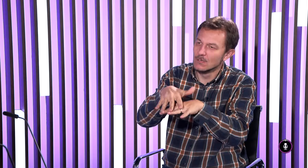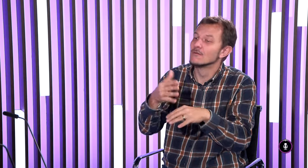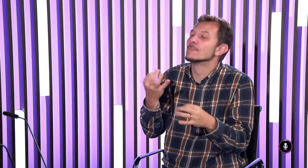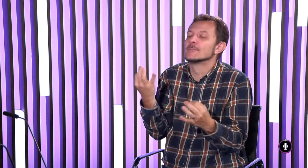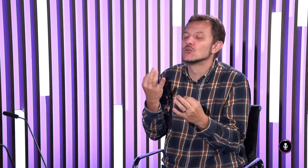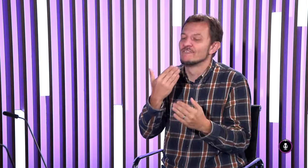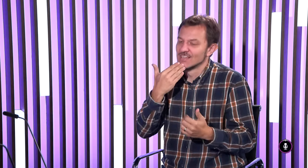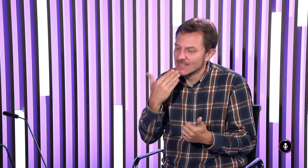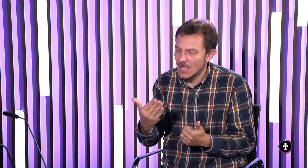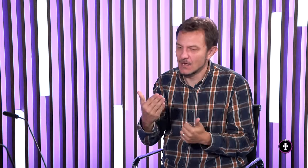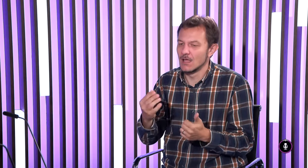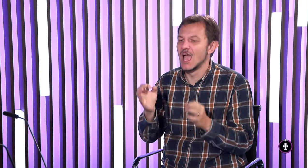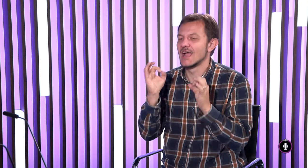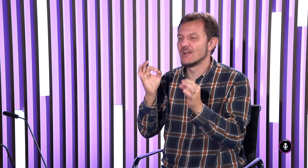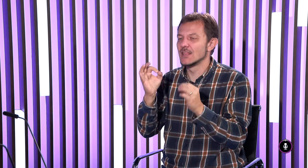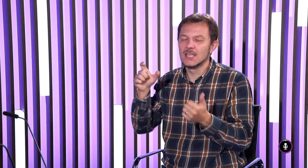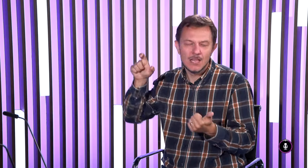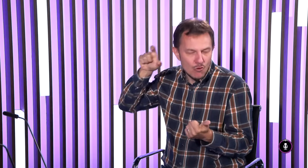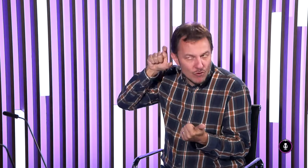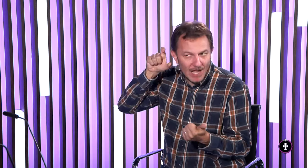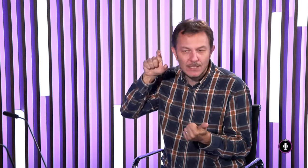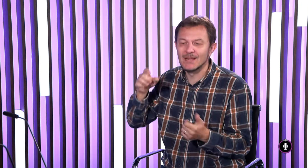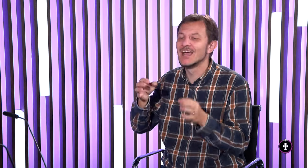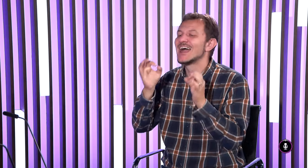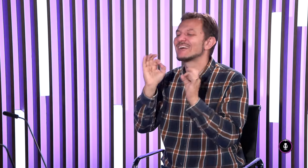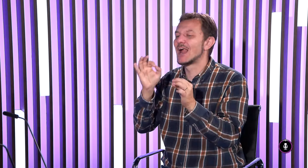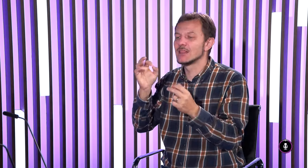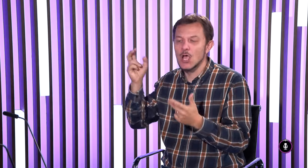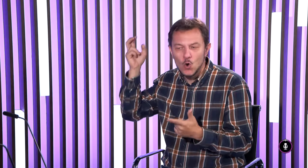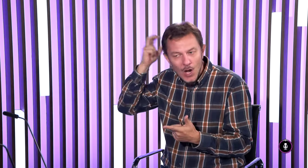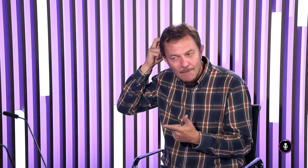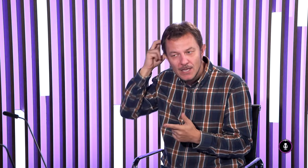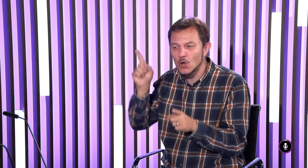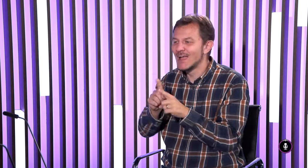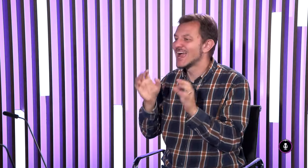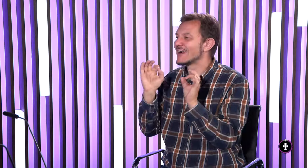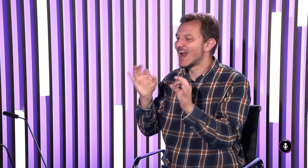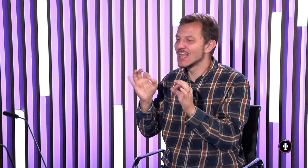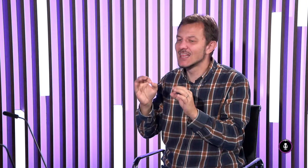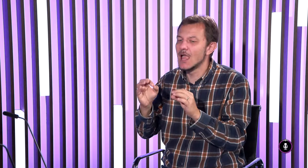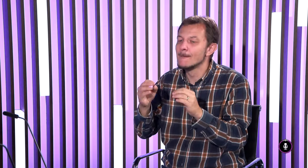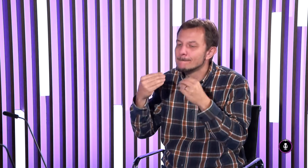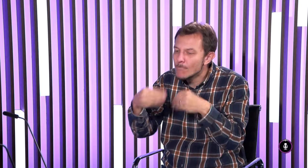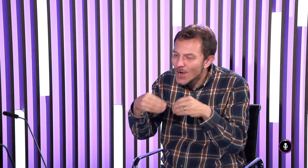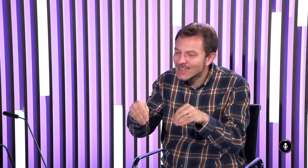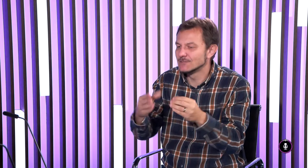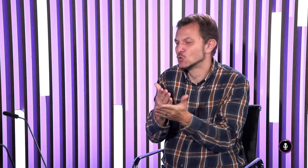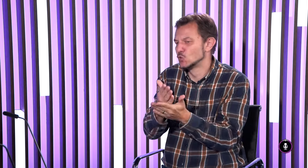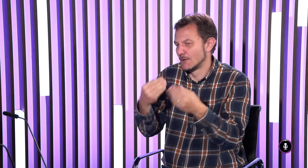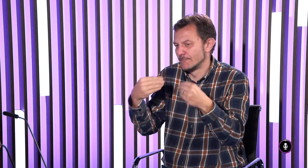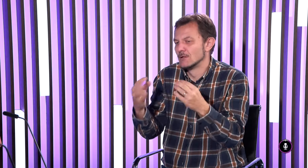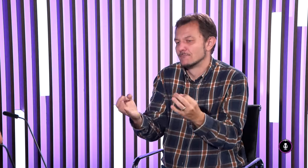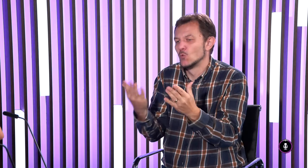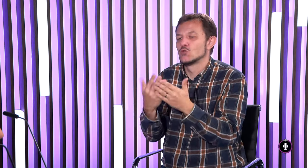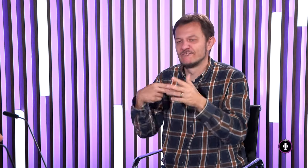alebo sú dané v rámci inkluzie a to vďaka technológií vďaka načúvacím aparatom kohľadným implantátom vďaka